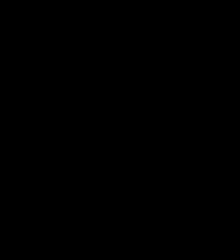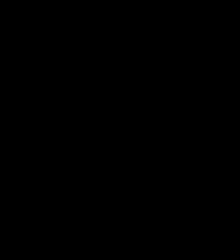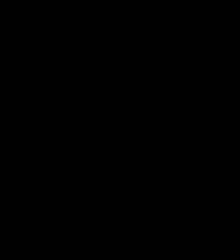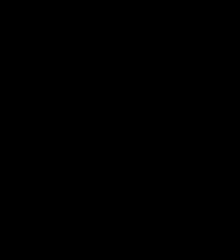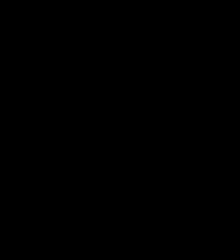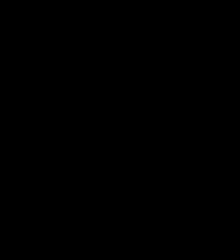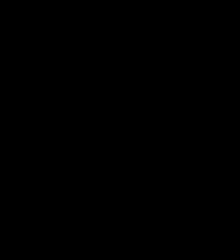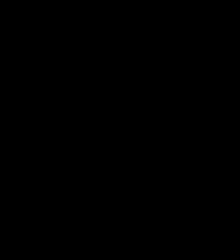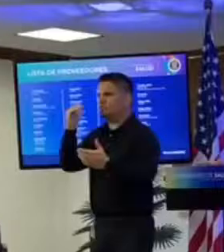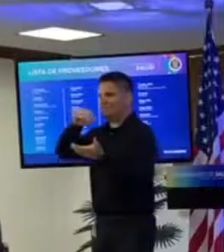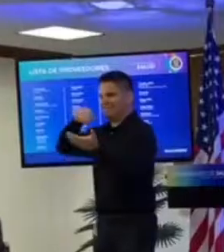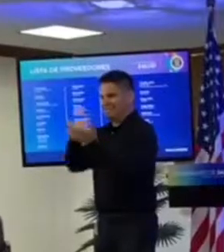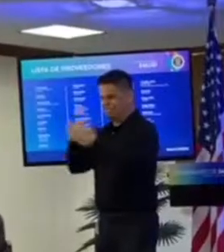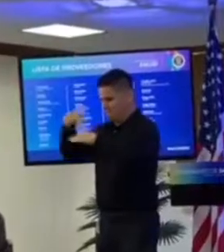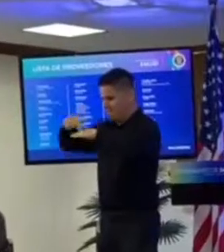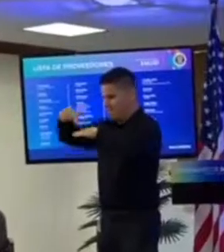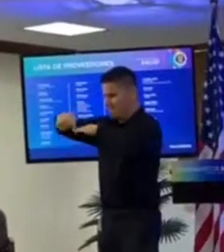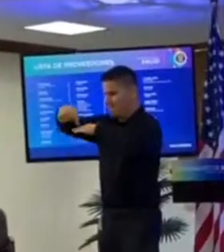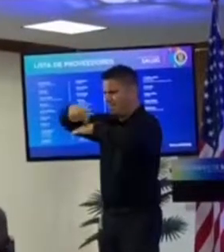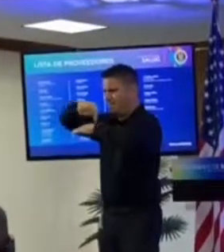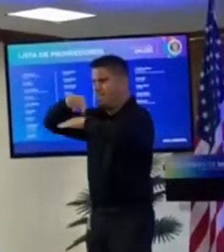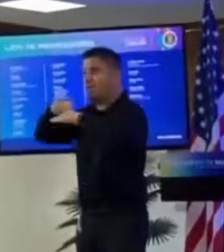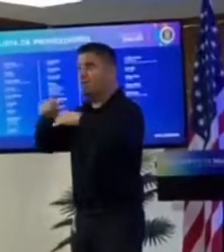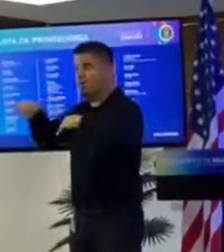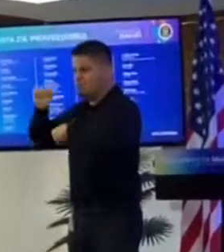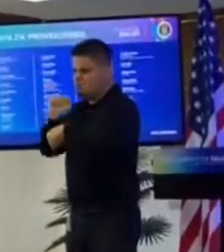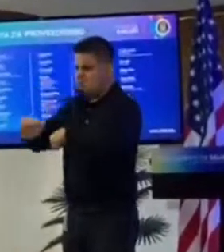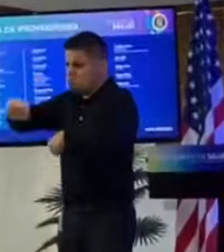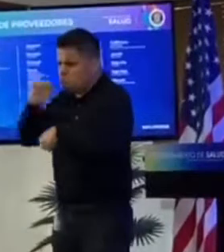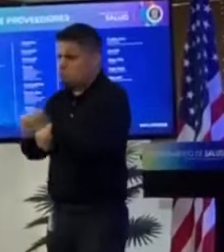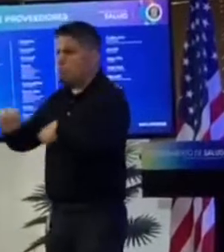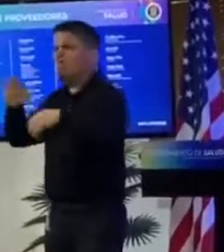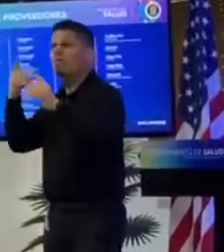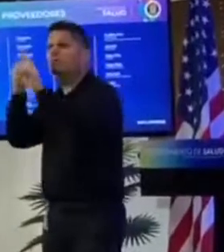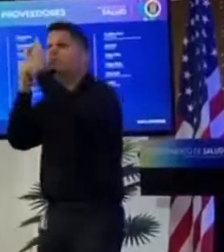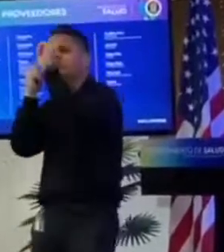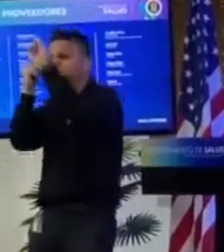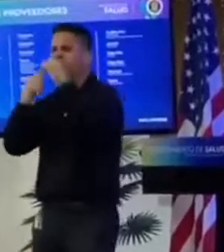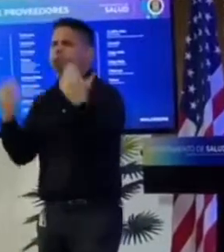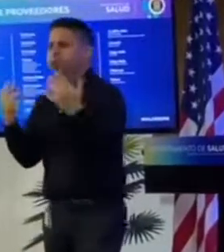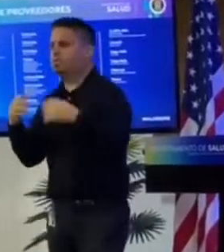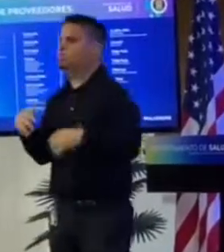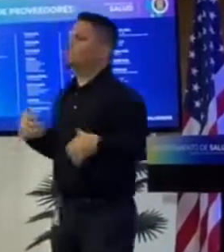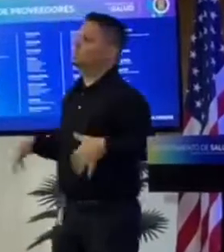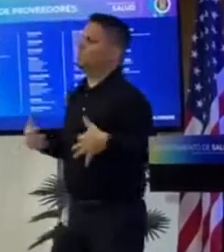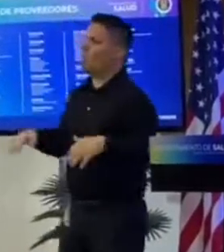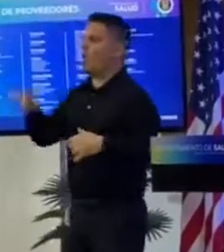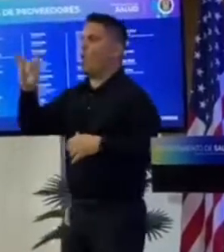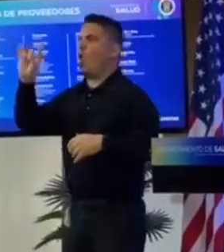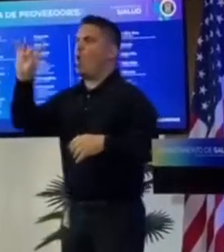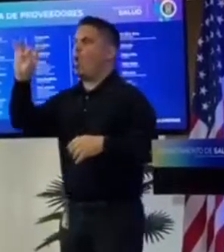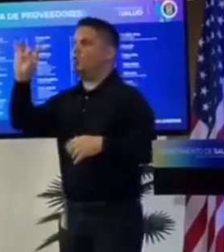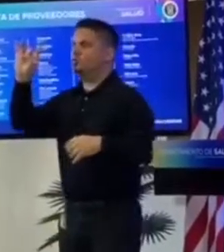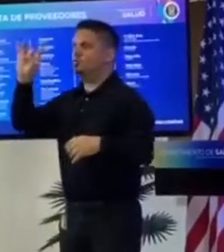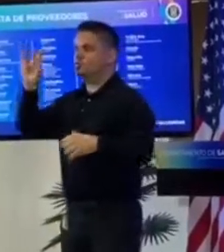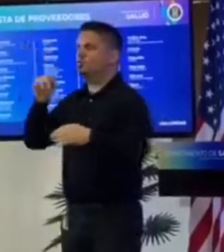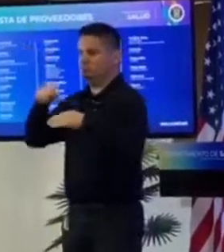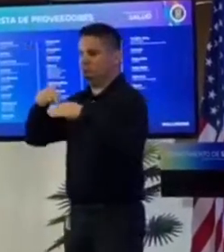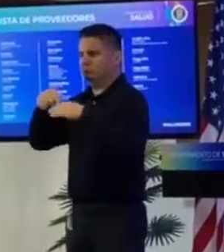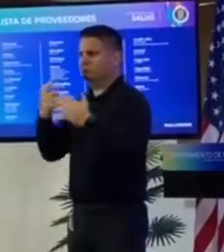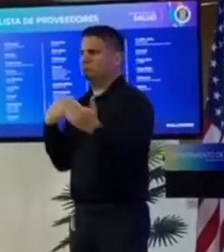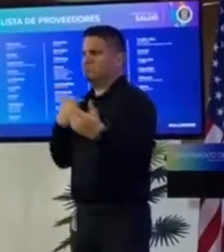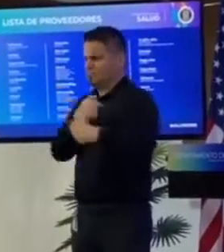... las misiones principales. En ocho de los centros estamos trabajando la misión del Departamento de